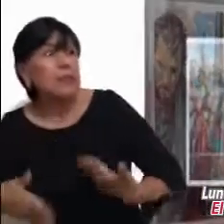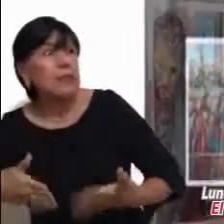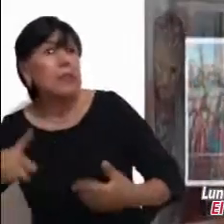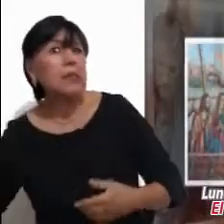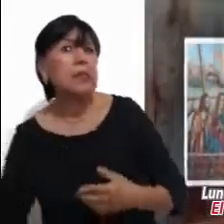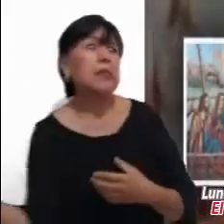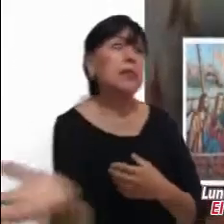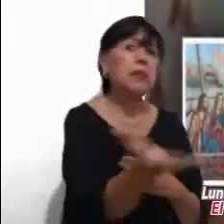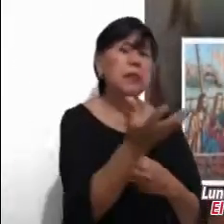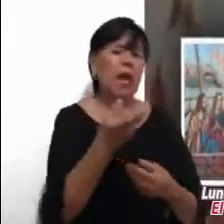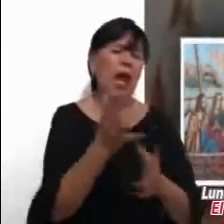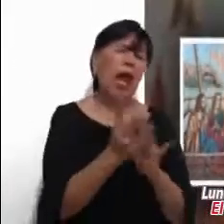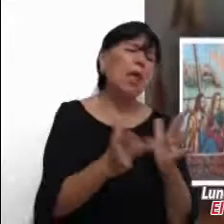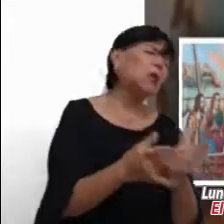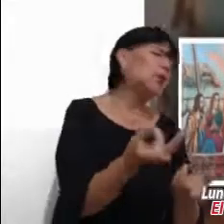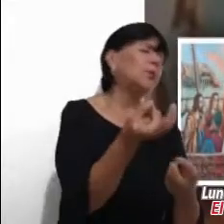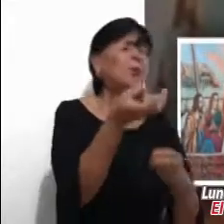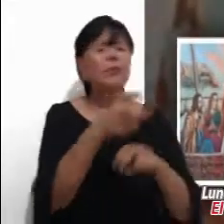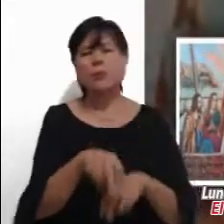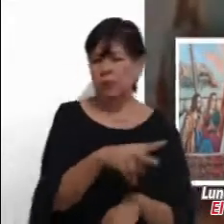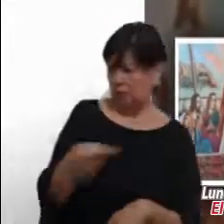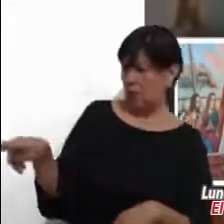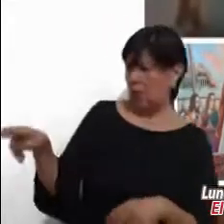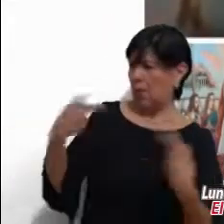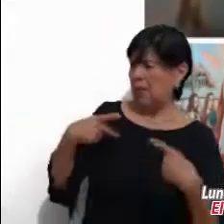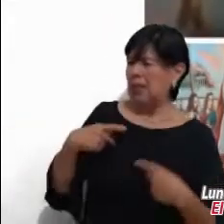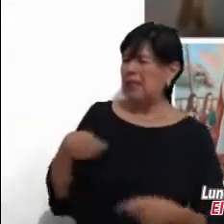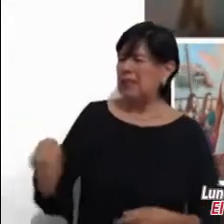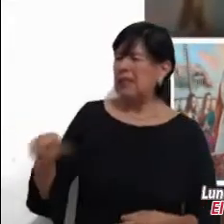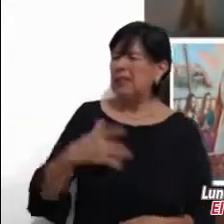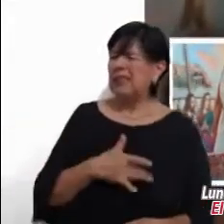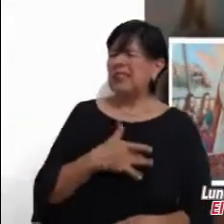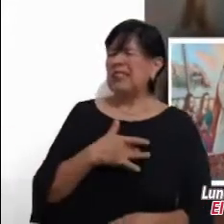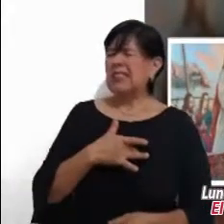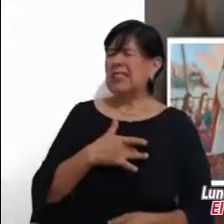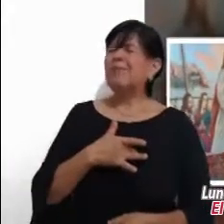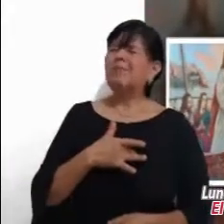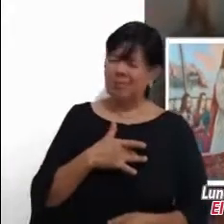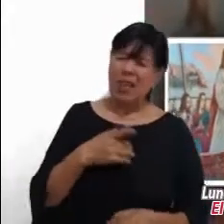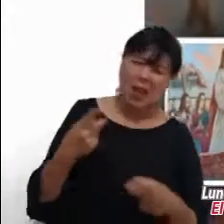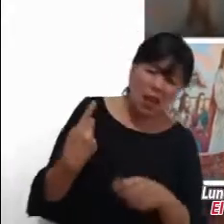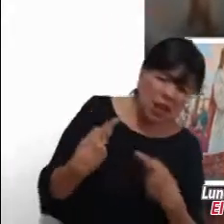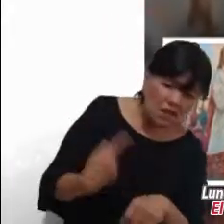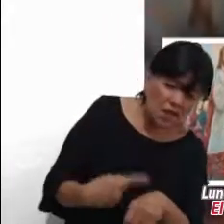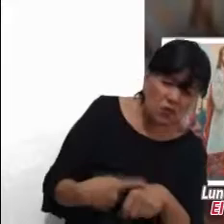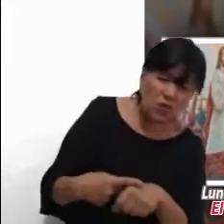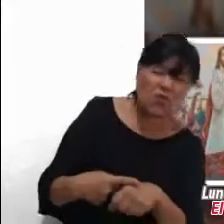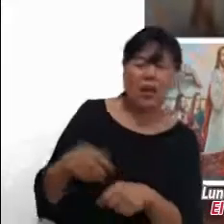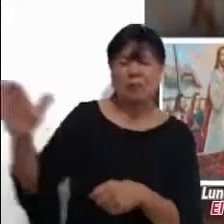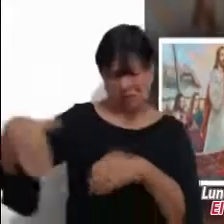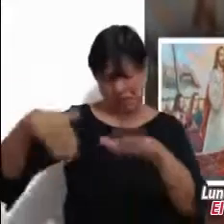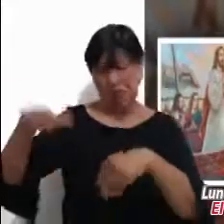Cuando Jesús desembarcó, vio aquella muchedumbre, se compadeció de ella y curó a los enfermos.